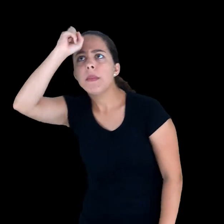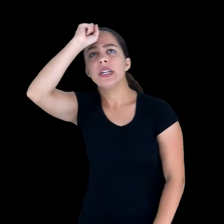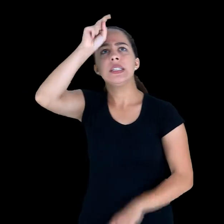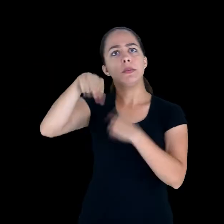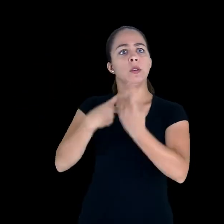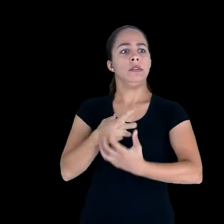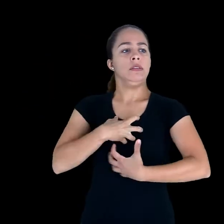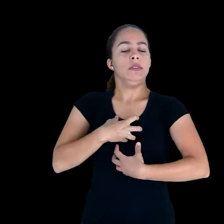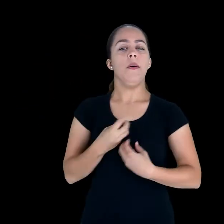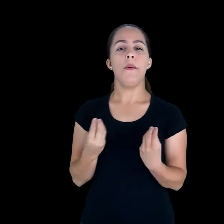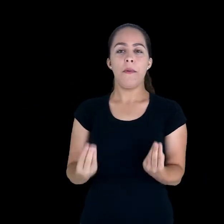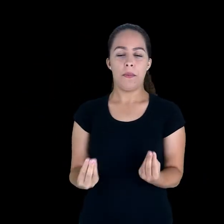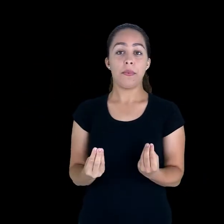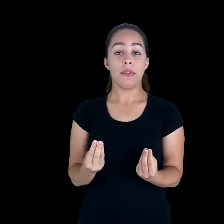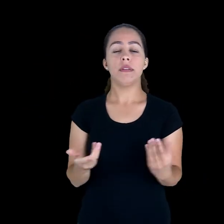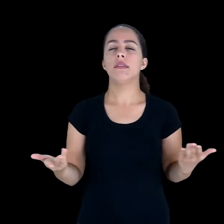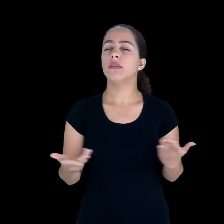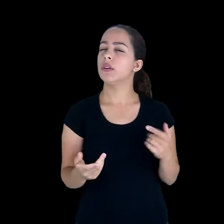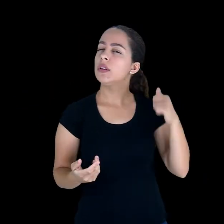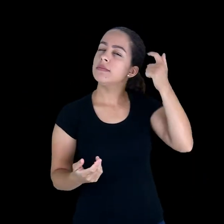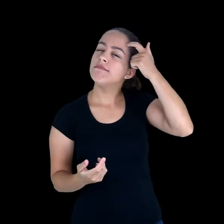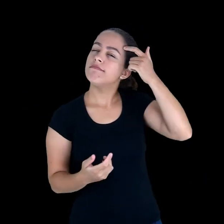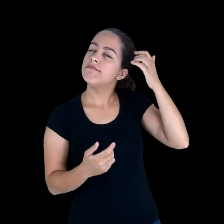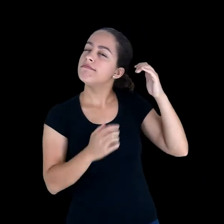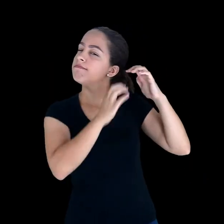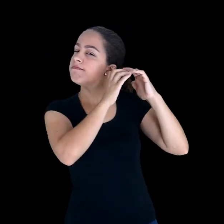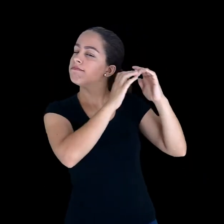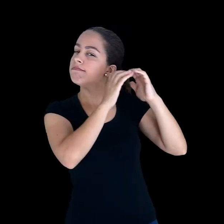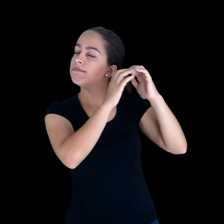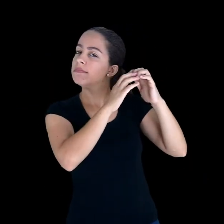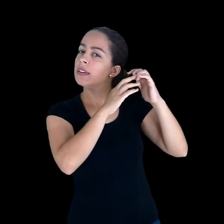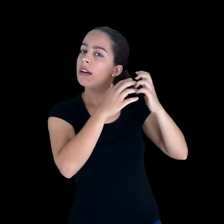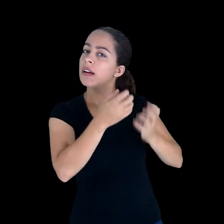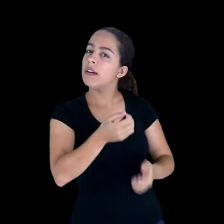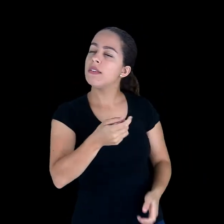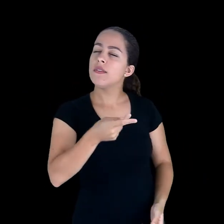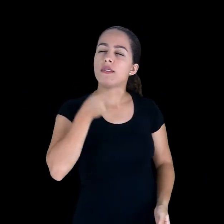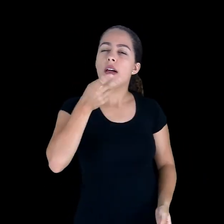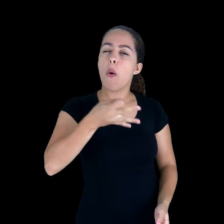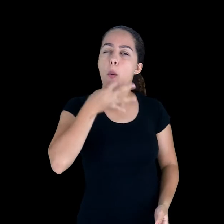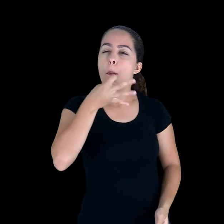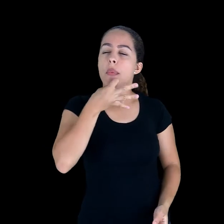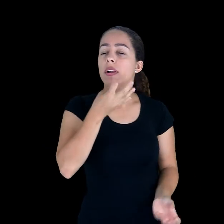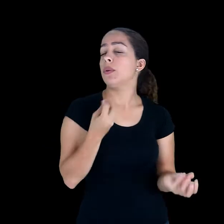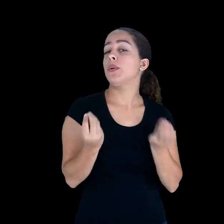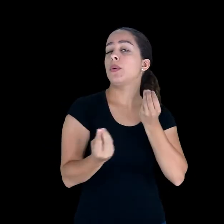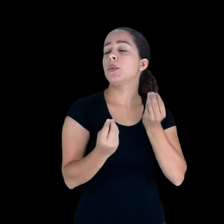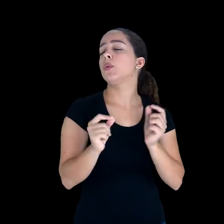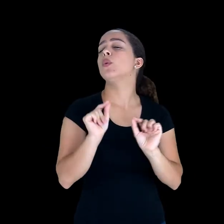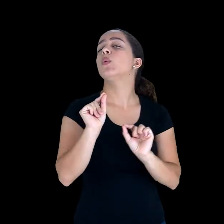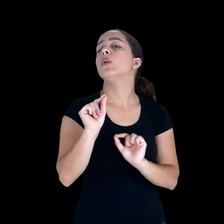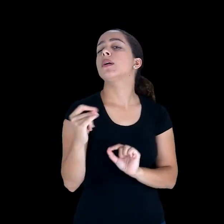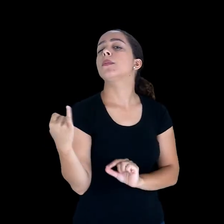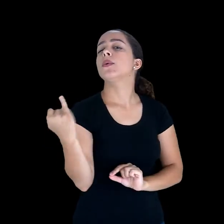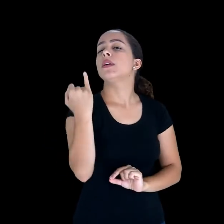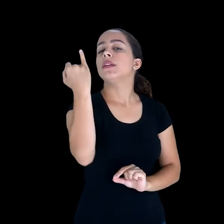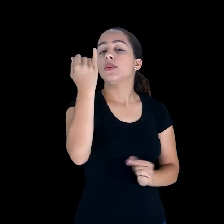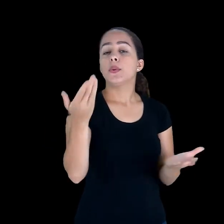aos diferentes estímulos, agora nós vamos refletir, fazer algumas considerações sobre o que é importante